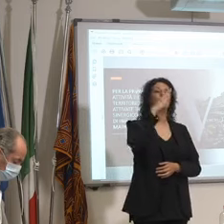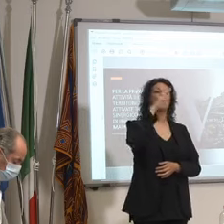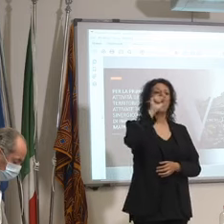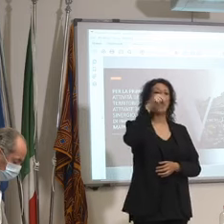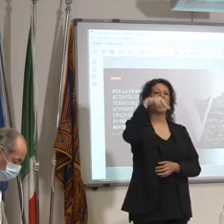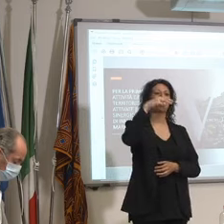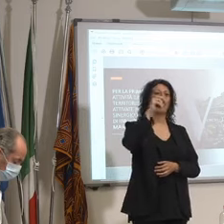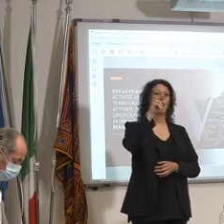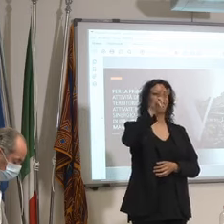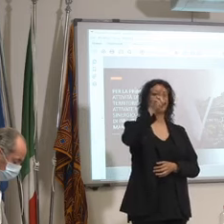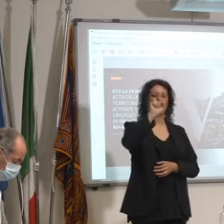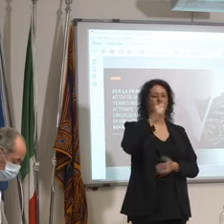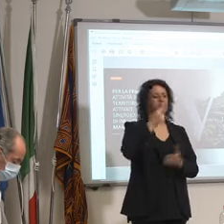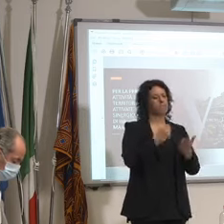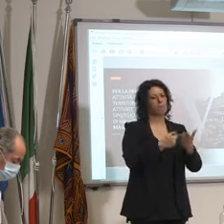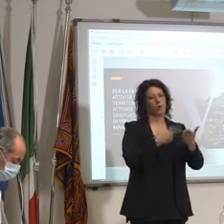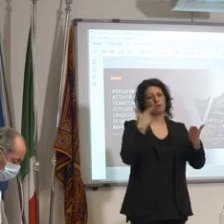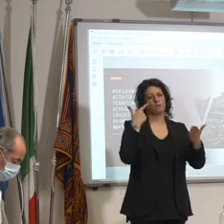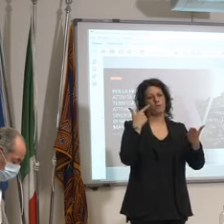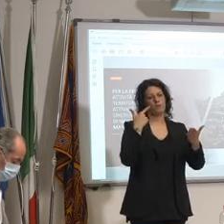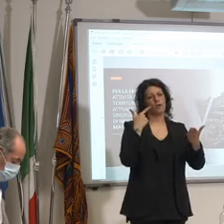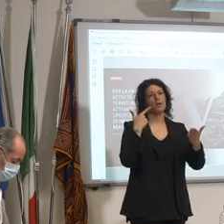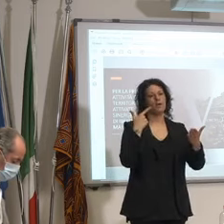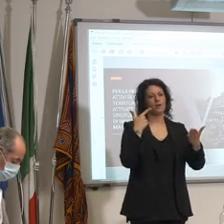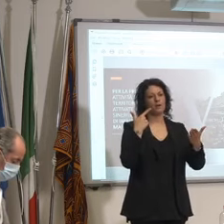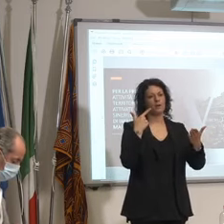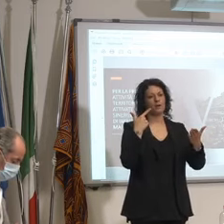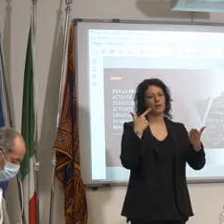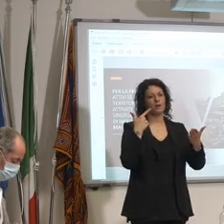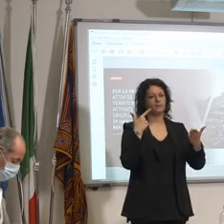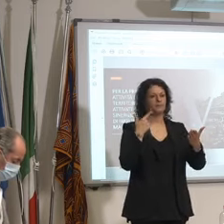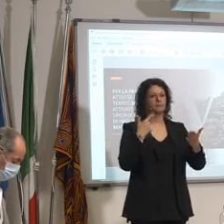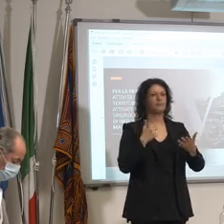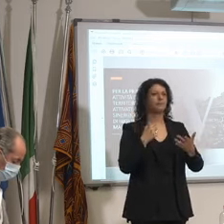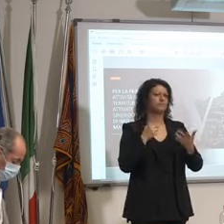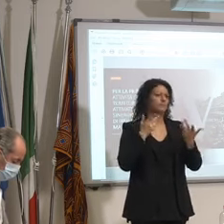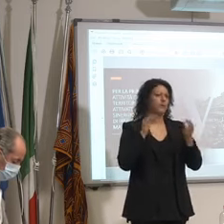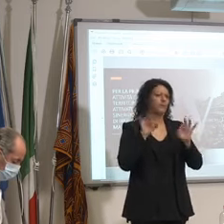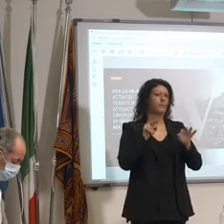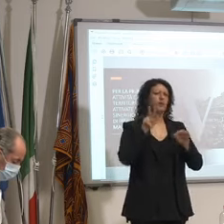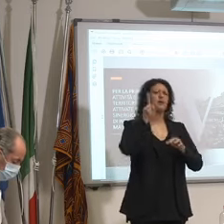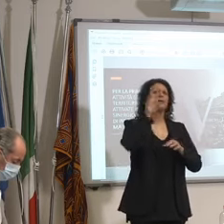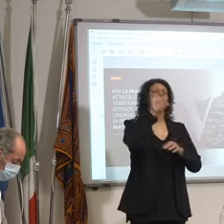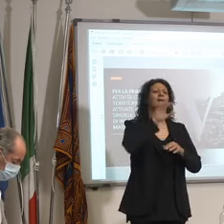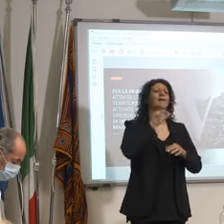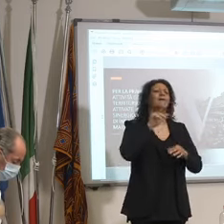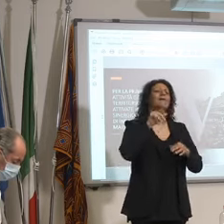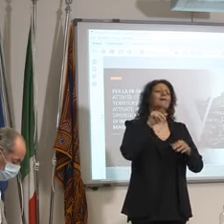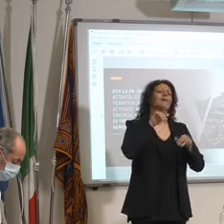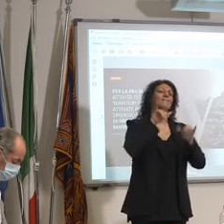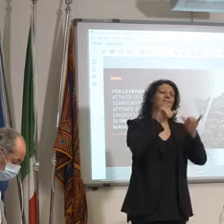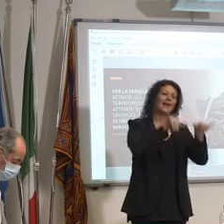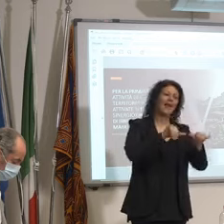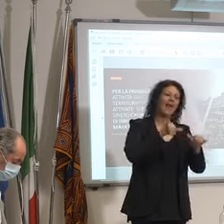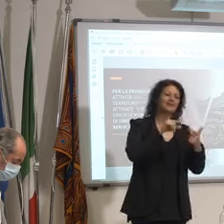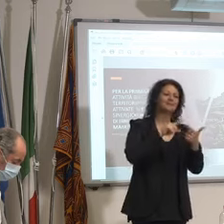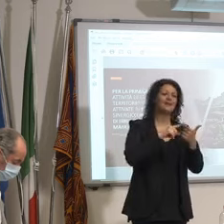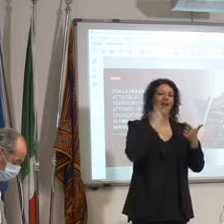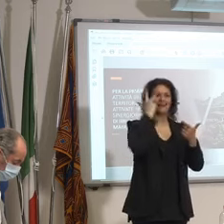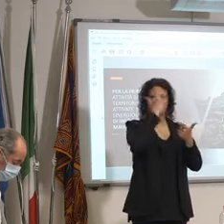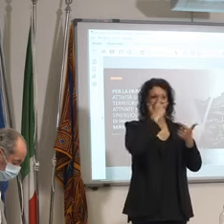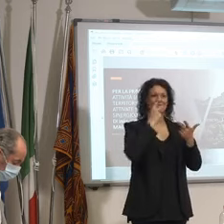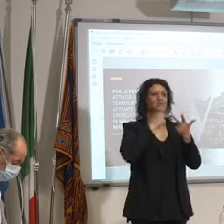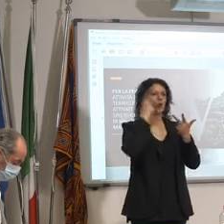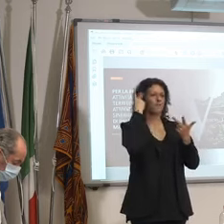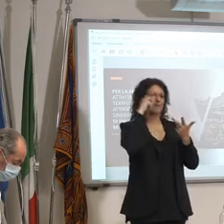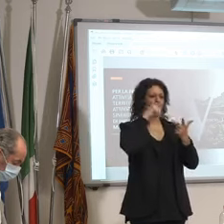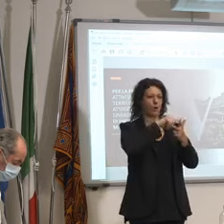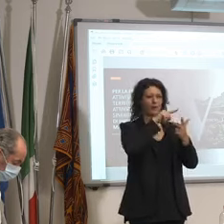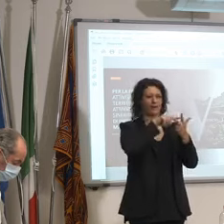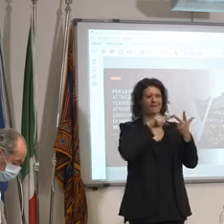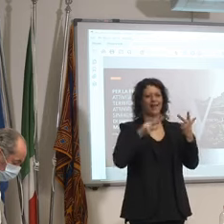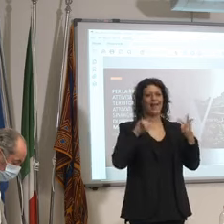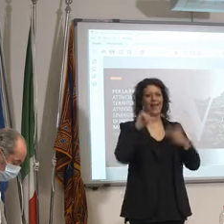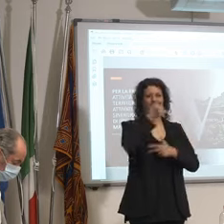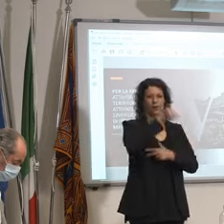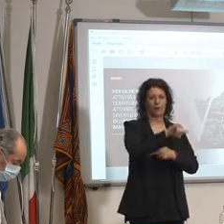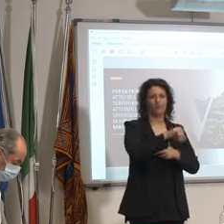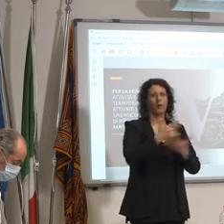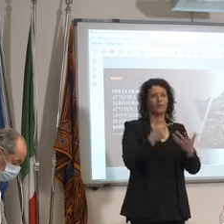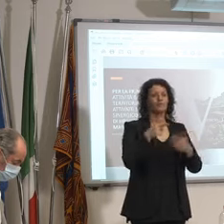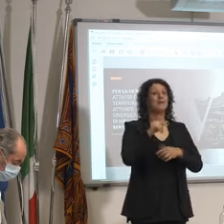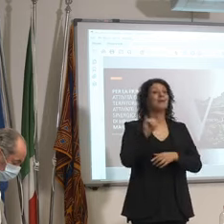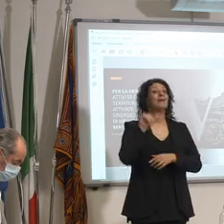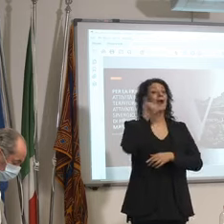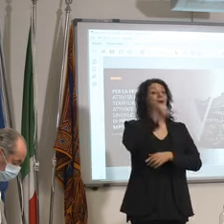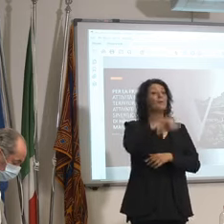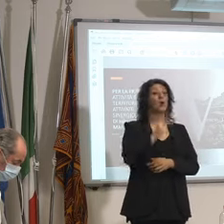tutti gli aeroporti sistema nostro Venezia Treviso Verona Canova è importante per il territorio